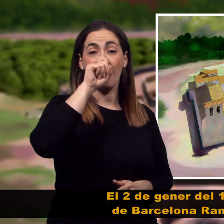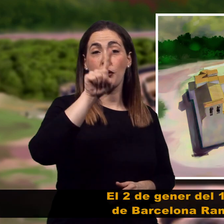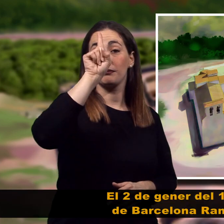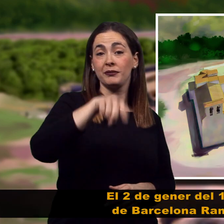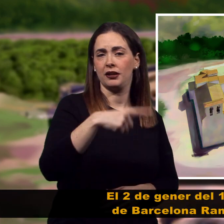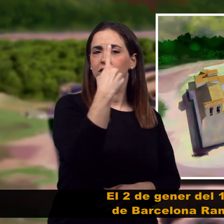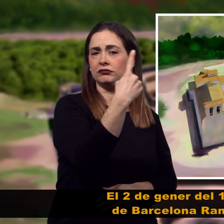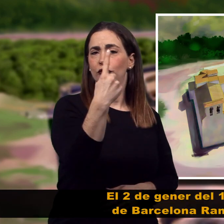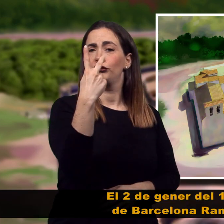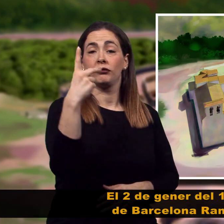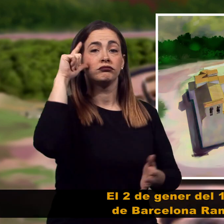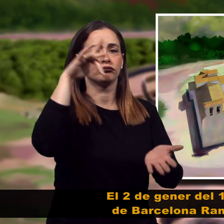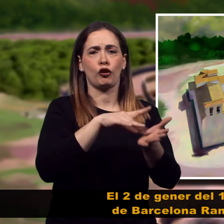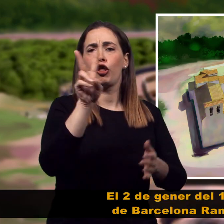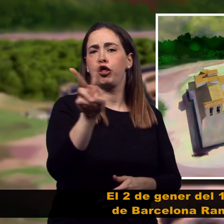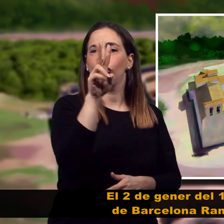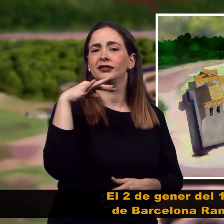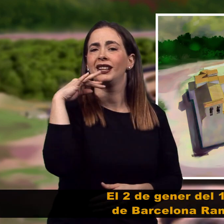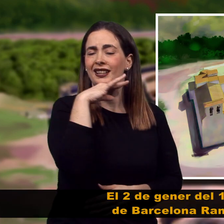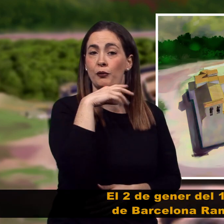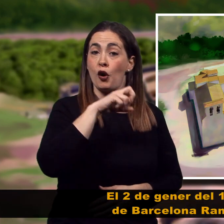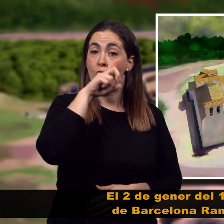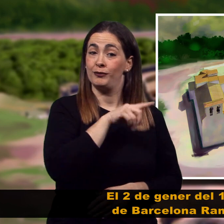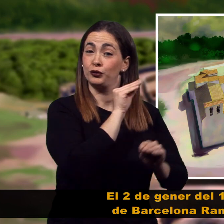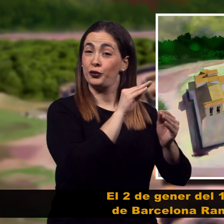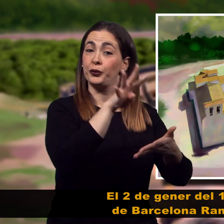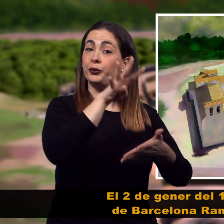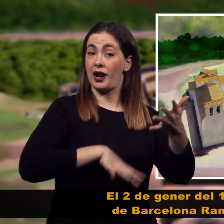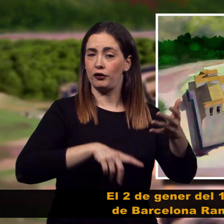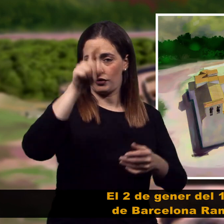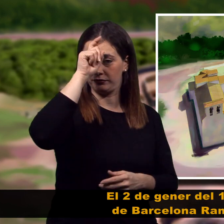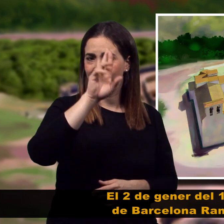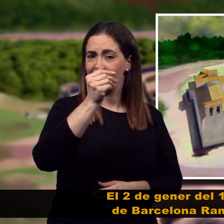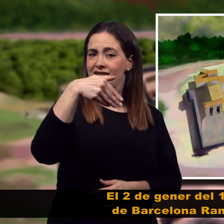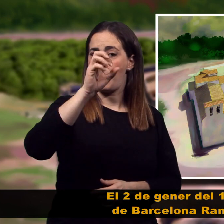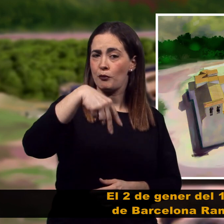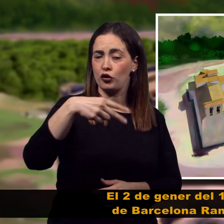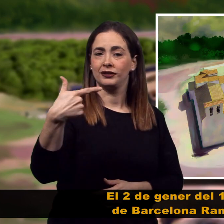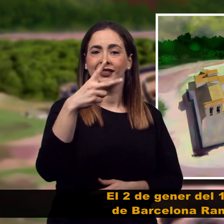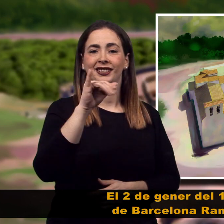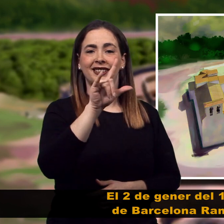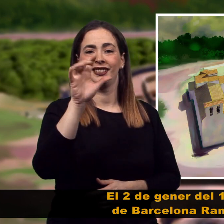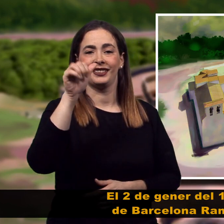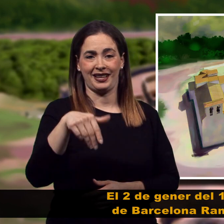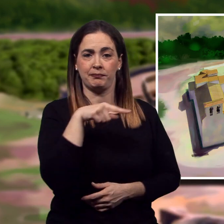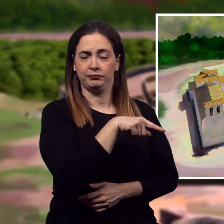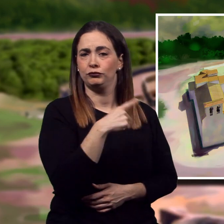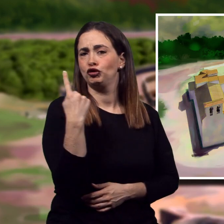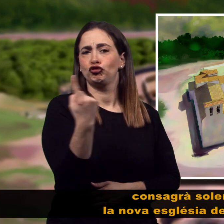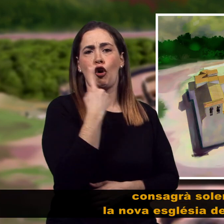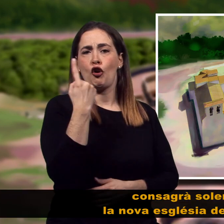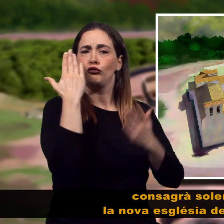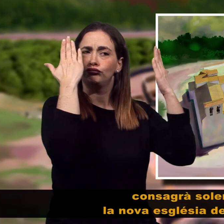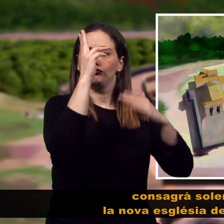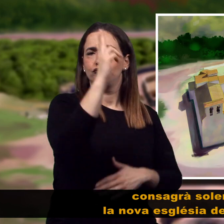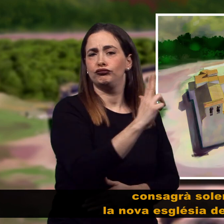El 2 de gener del 1112, el bisbe de Barcelona, Ramon Guillem, consegrà solemnament la nova església de Santa Maria.